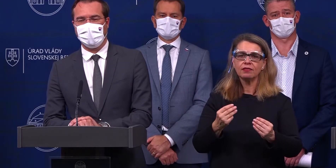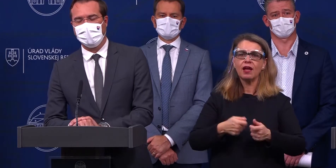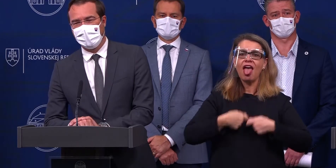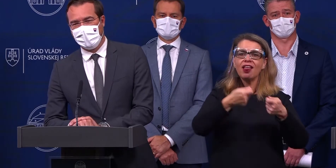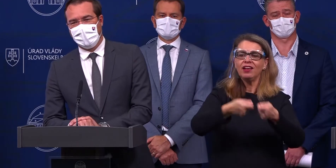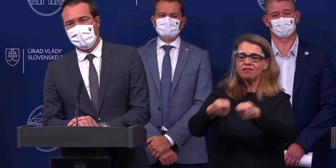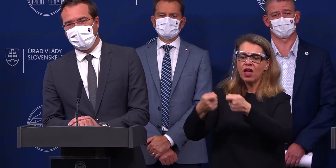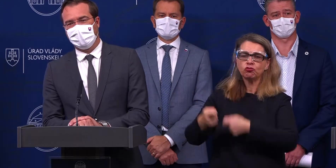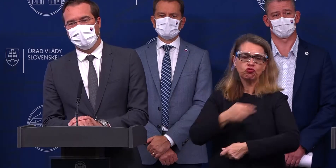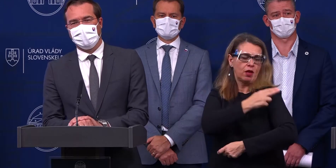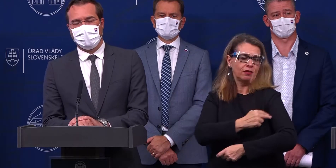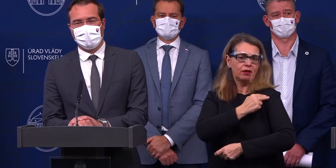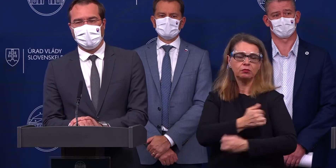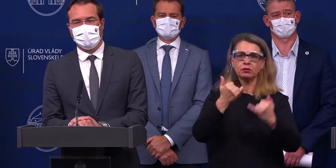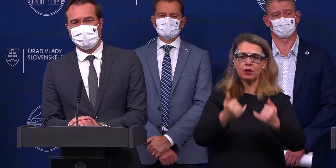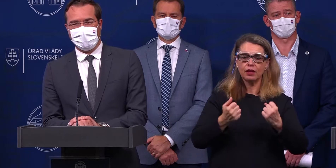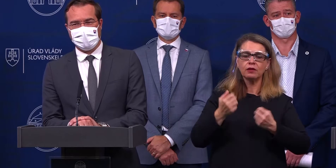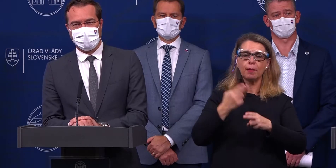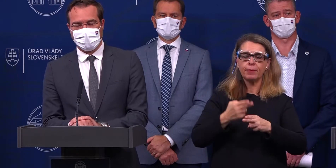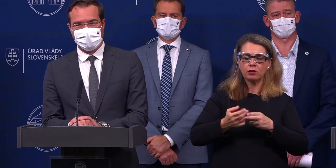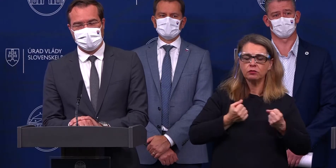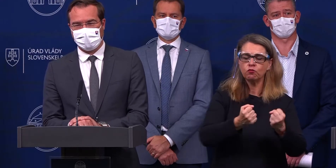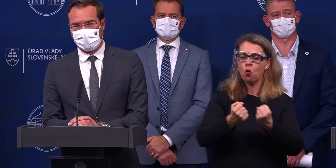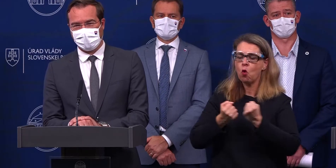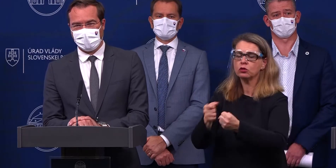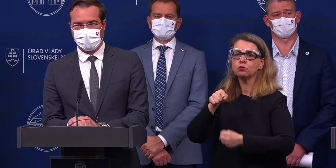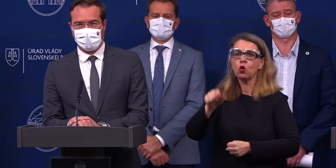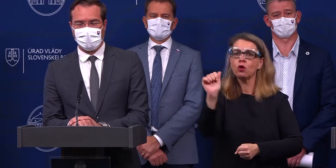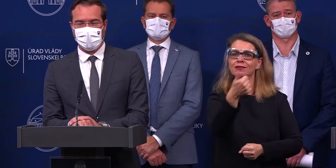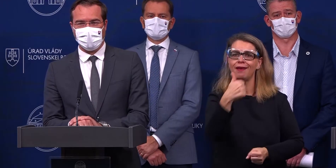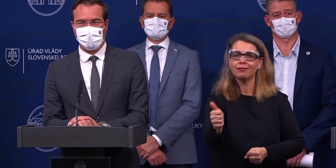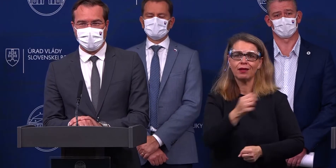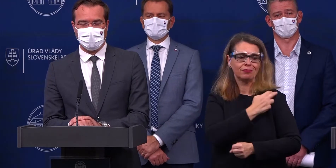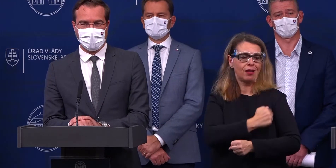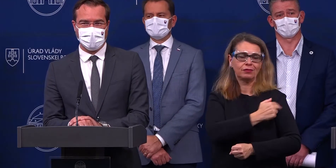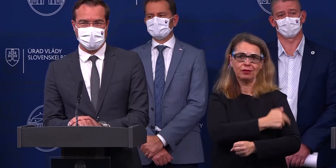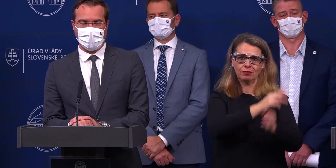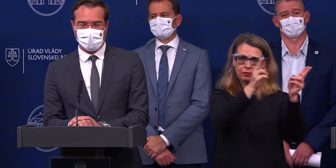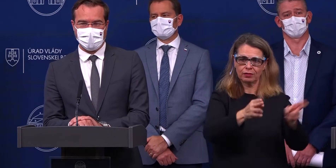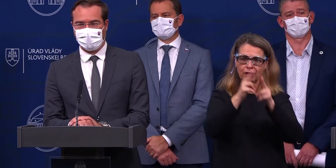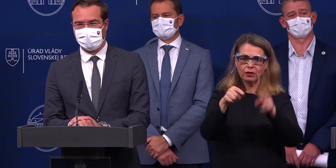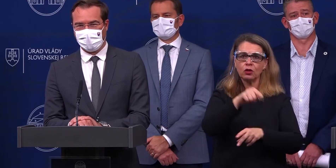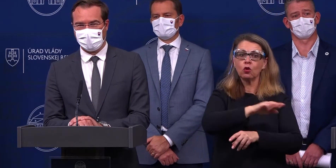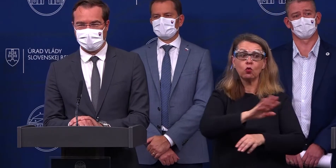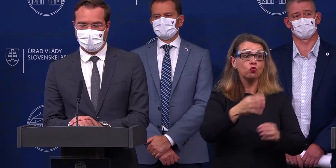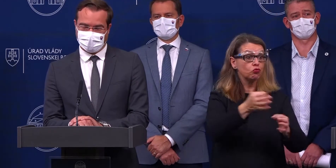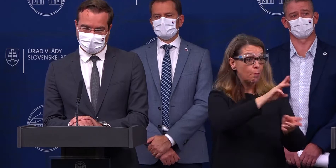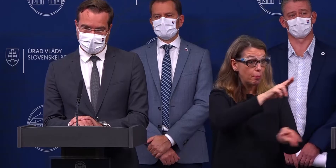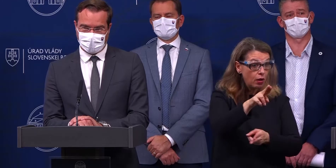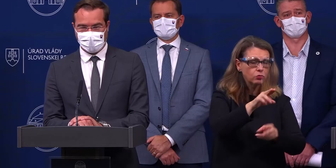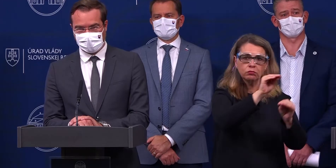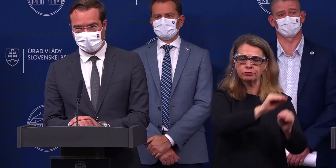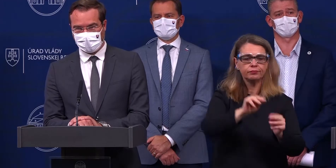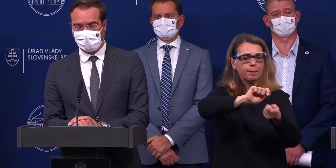zvážaní do jednotlivých 11 nemocníc, ktoré tieto infekčné kliníky majú. V niektorých, kde už sa naplnili stav, tak sa